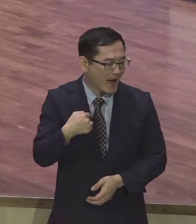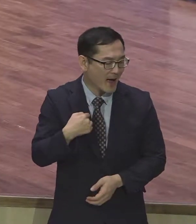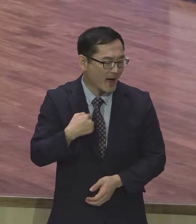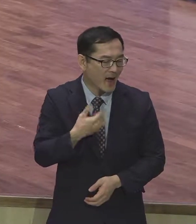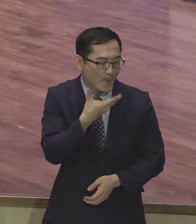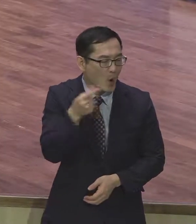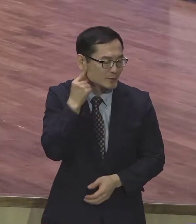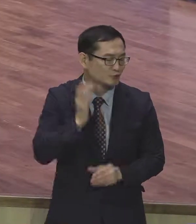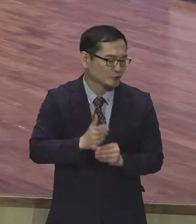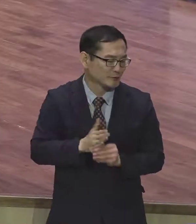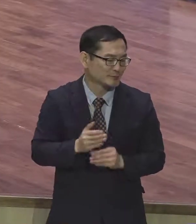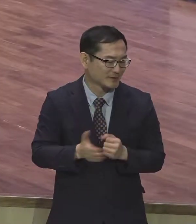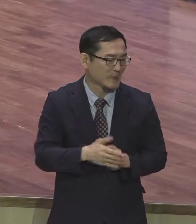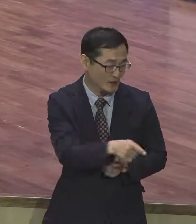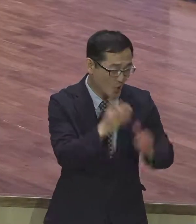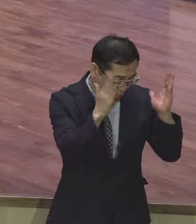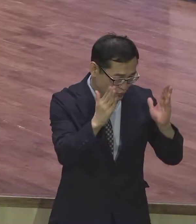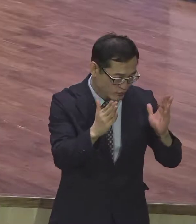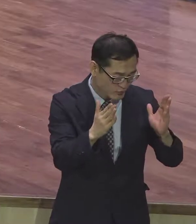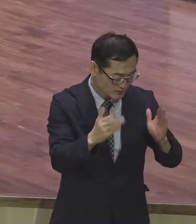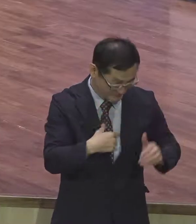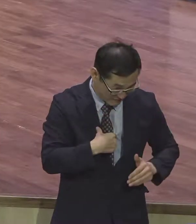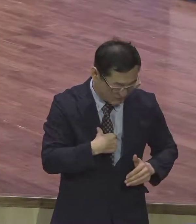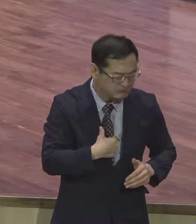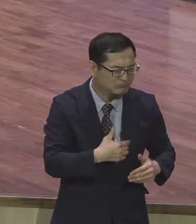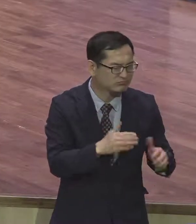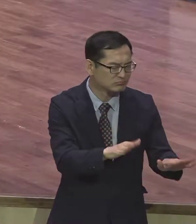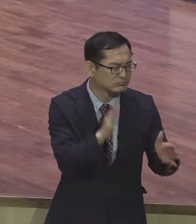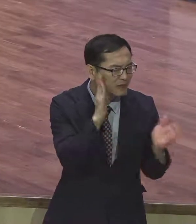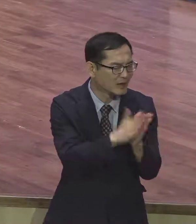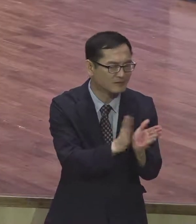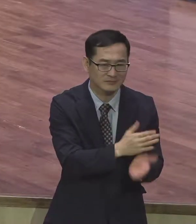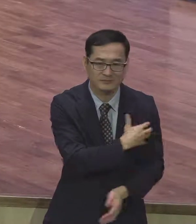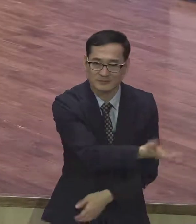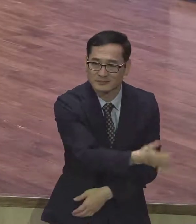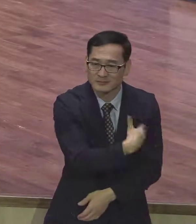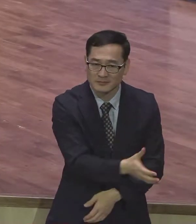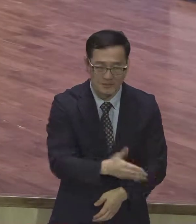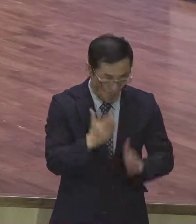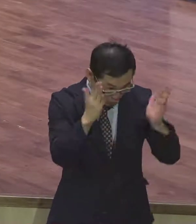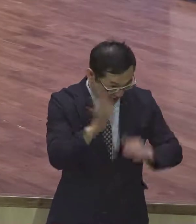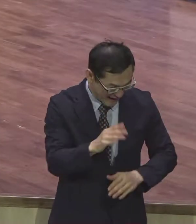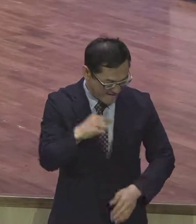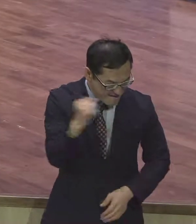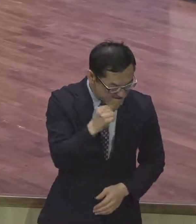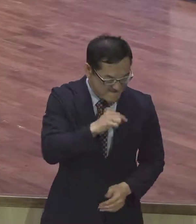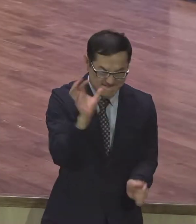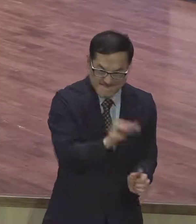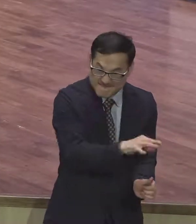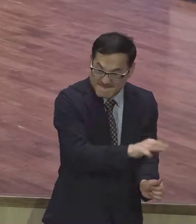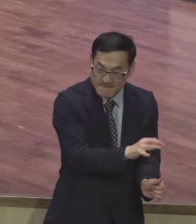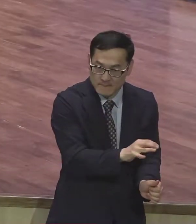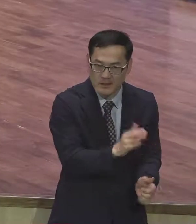하나는 절대 죽을 믿으니까 사람은 크고 작고 강하고 부하고 출시하고 못하고 하나님 손에 달렸어요